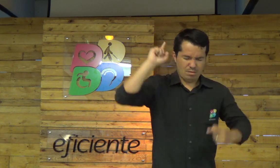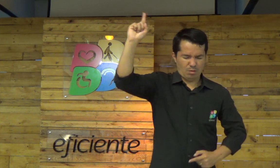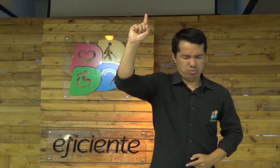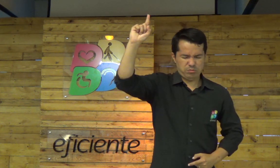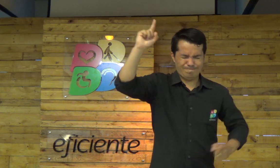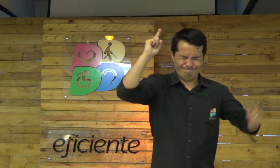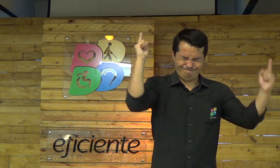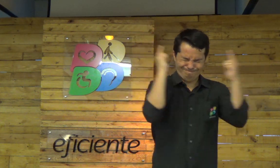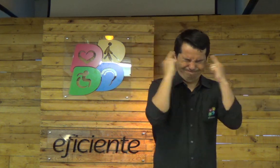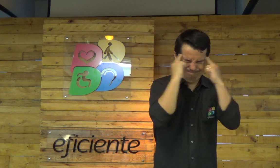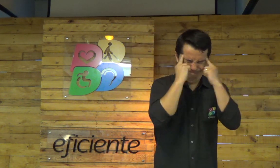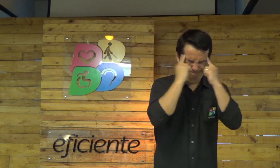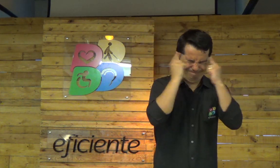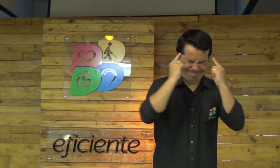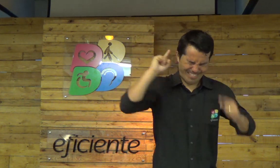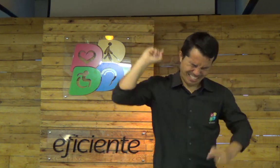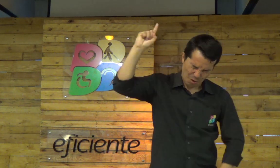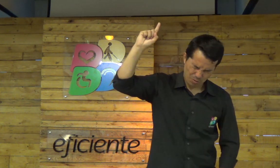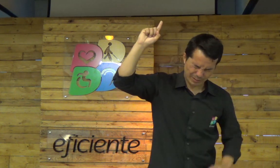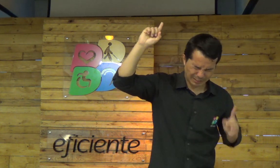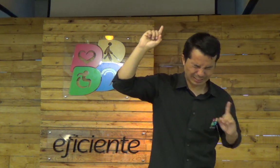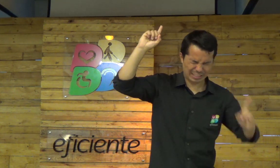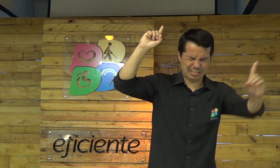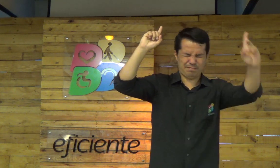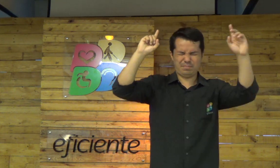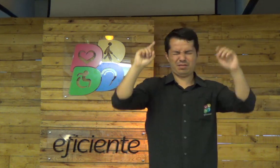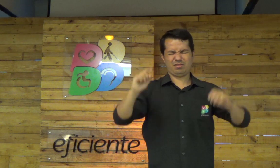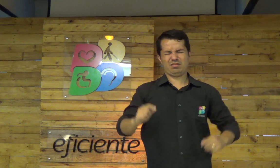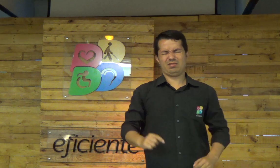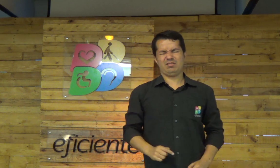que a gente possa estar pensando no Senhor, ó Deus.